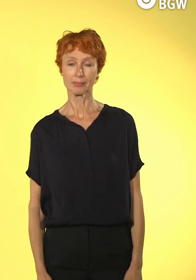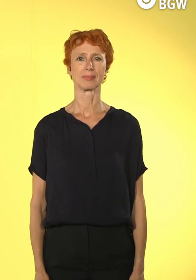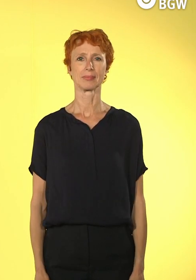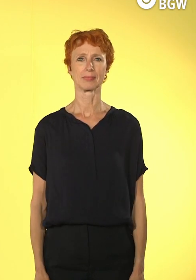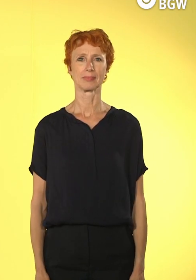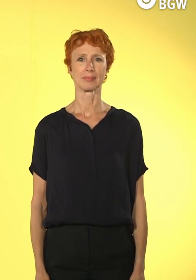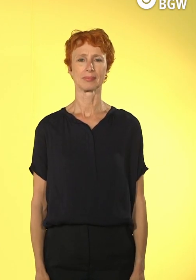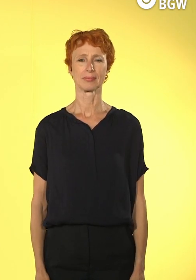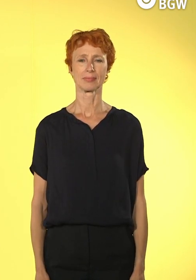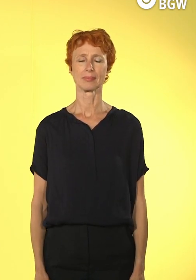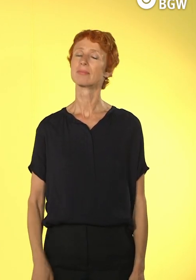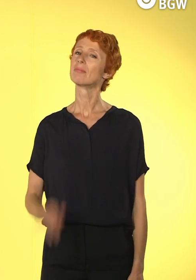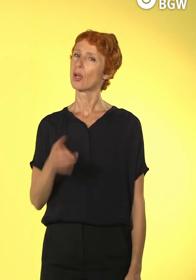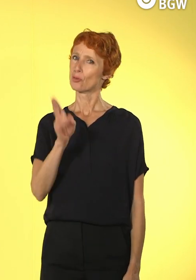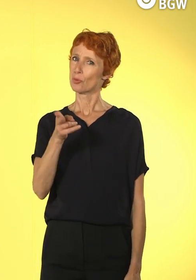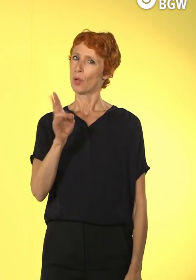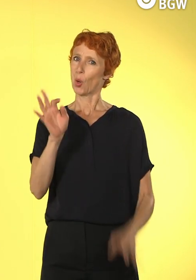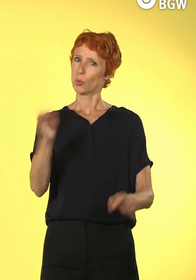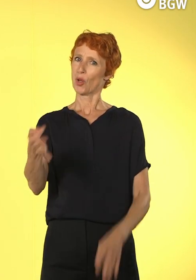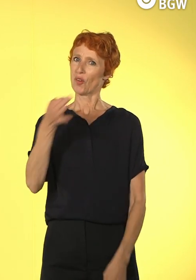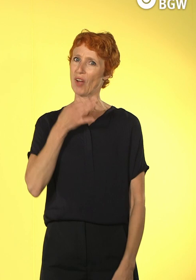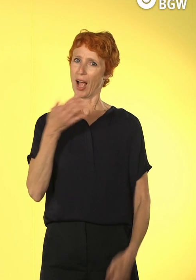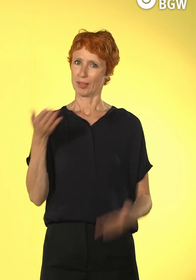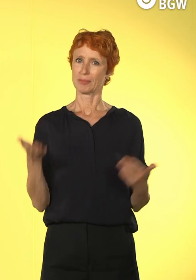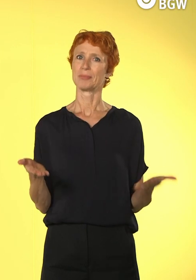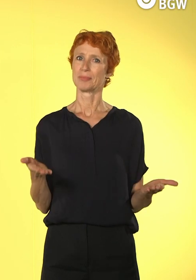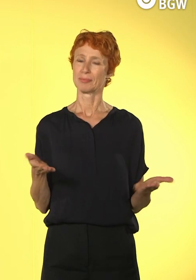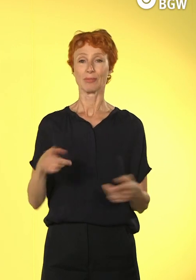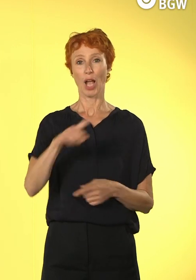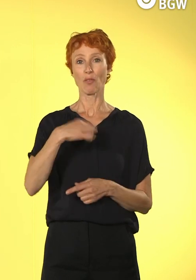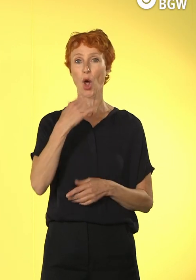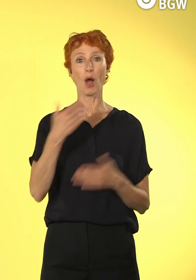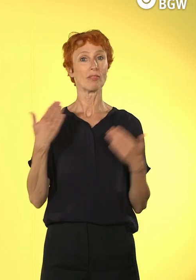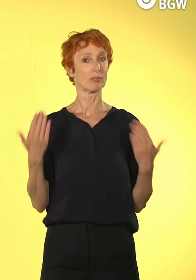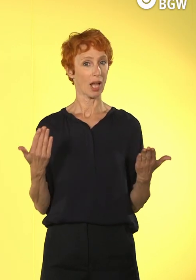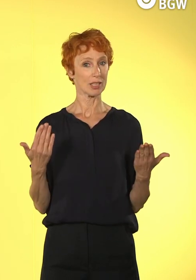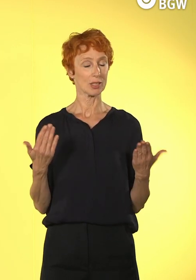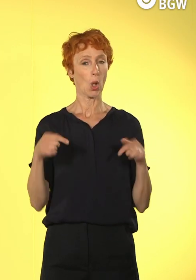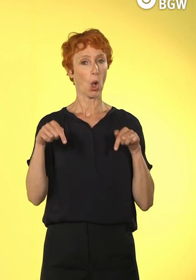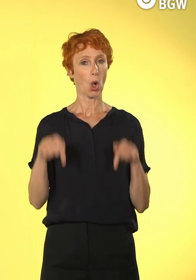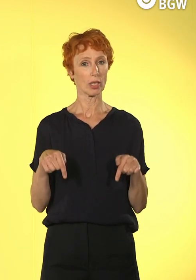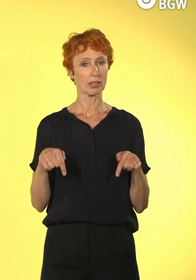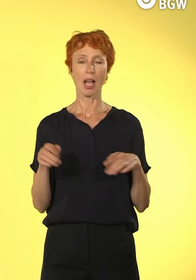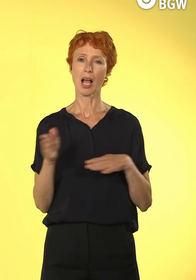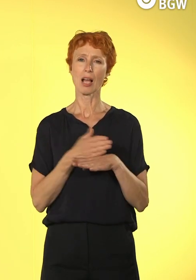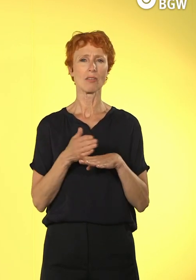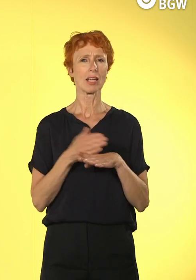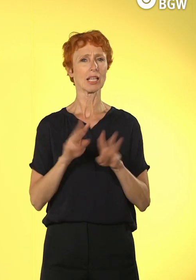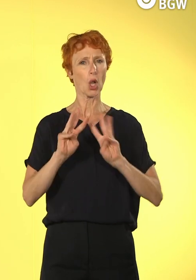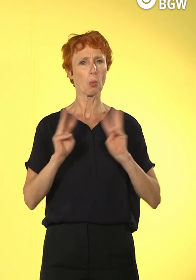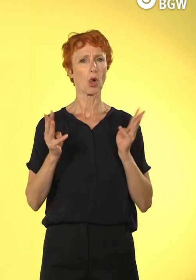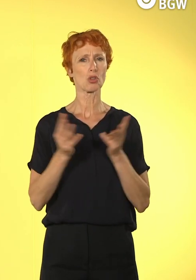Ja, es ist eine berechtigte Frage und wir hoffen, dass wir heute im Lauf des Workshops